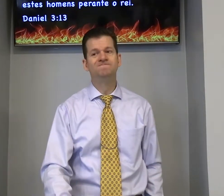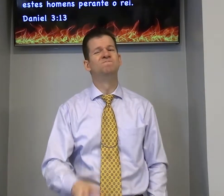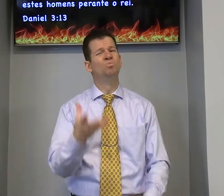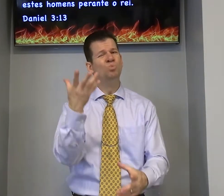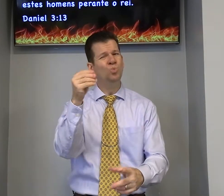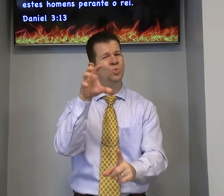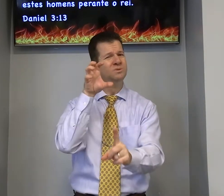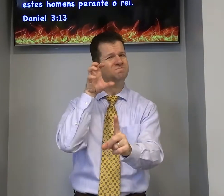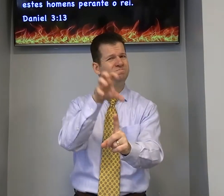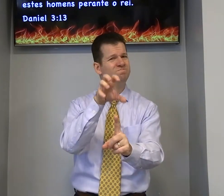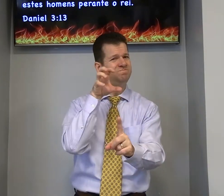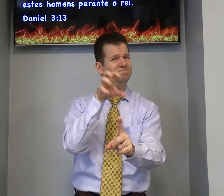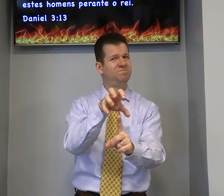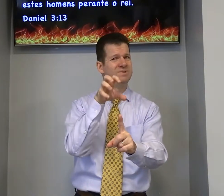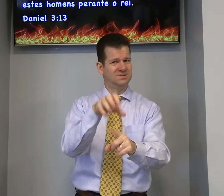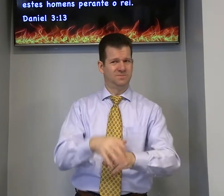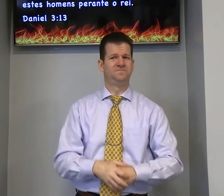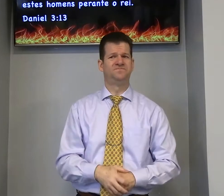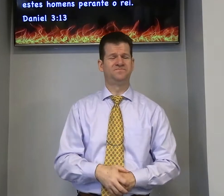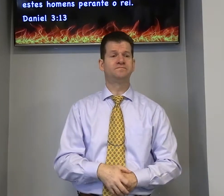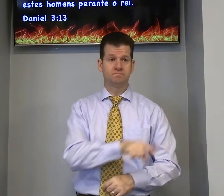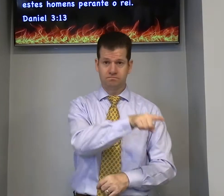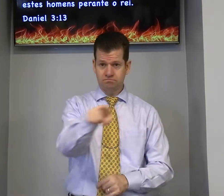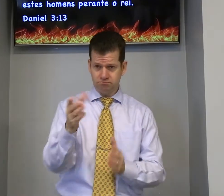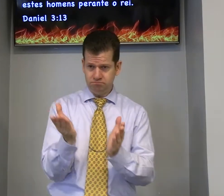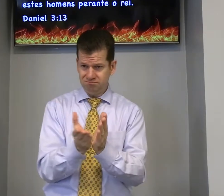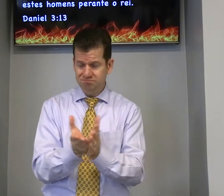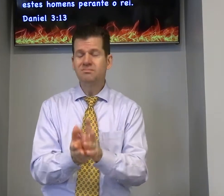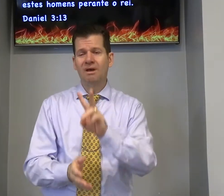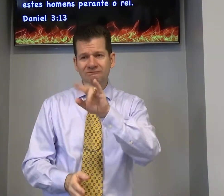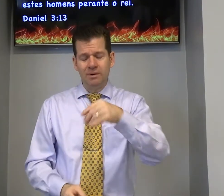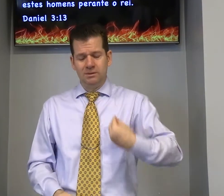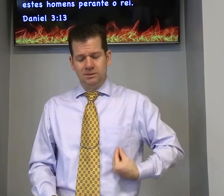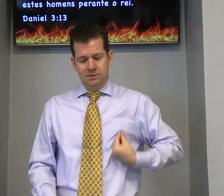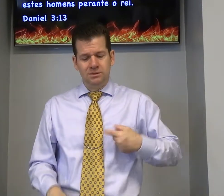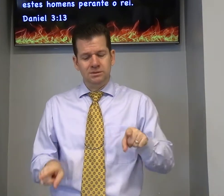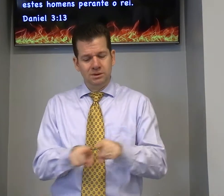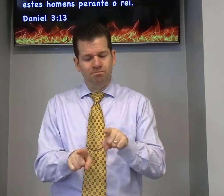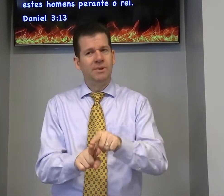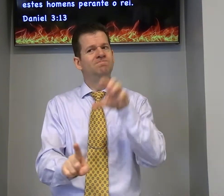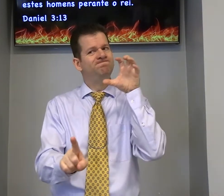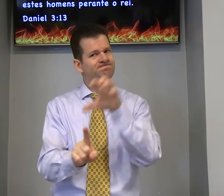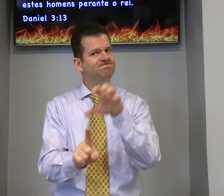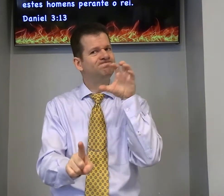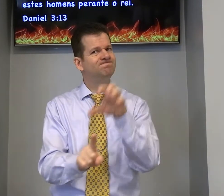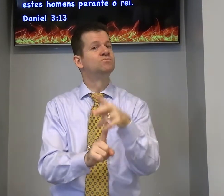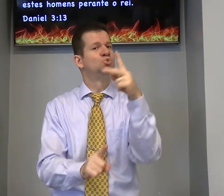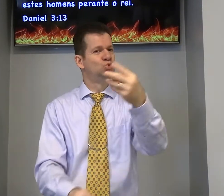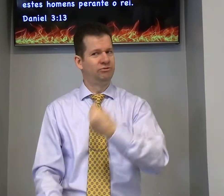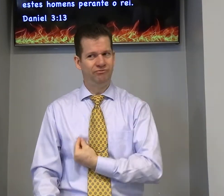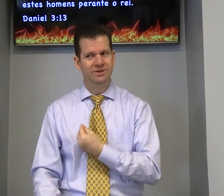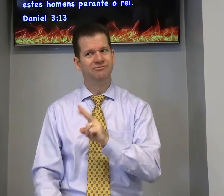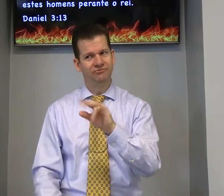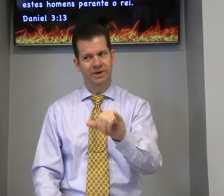por causa da pressão você crente na sua vida tem pressão